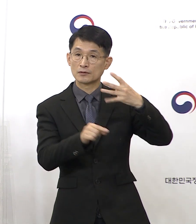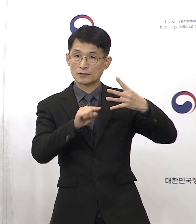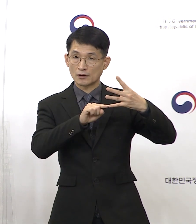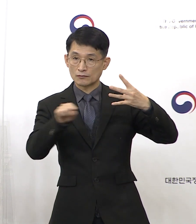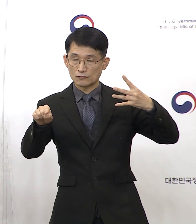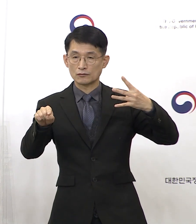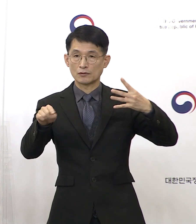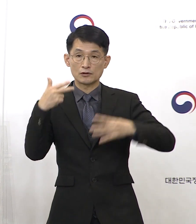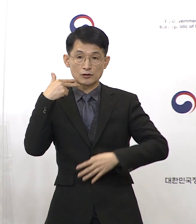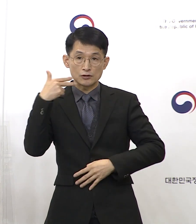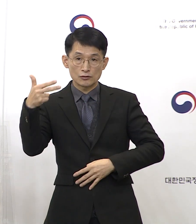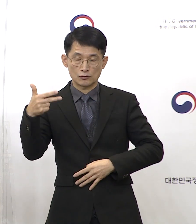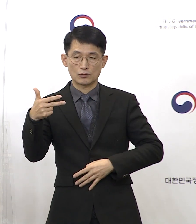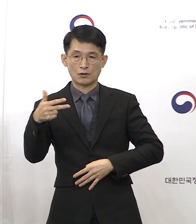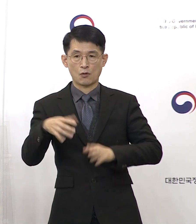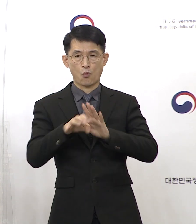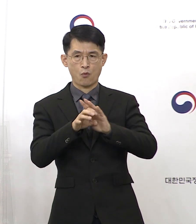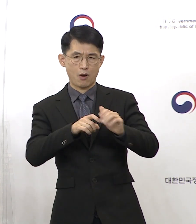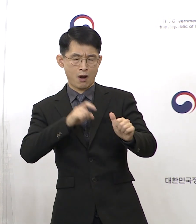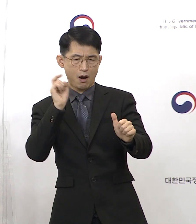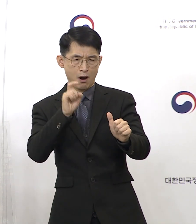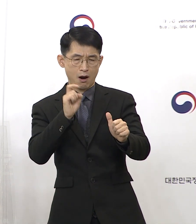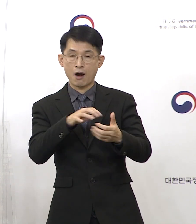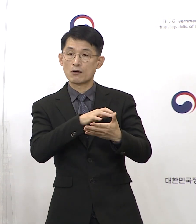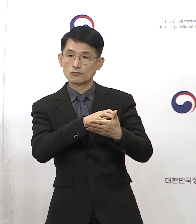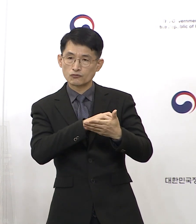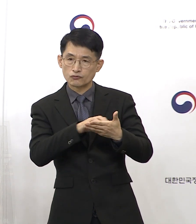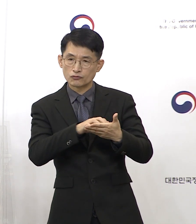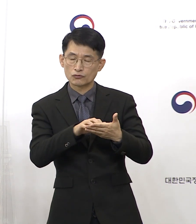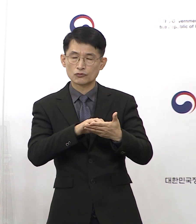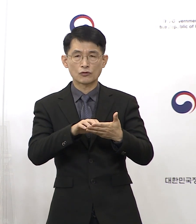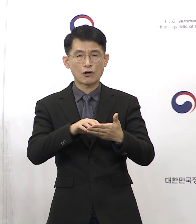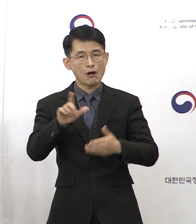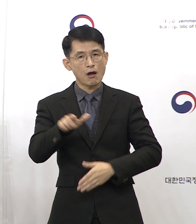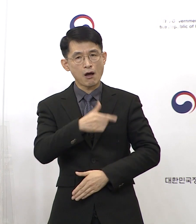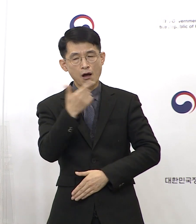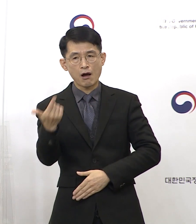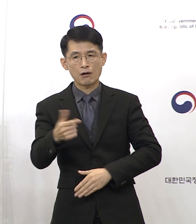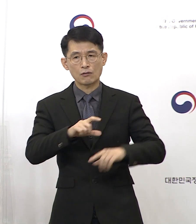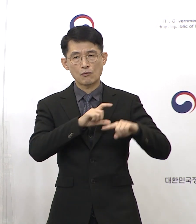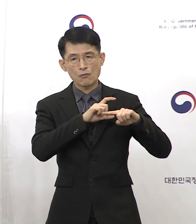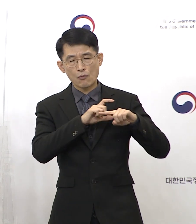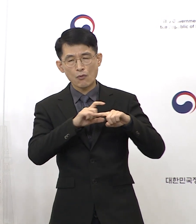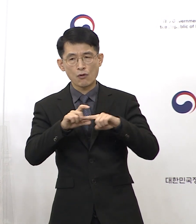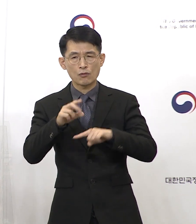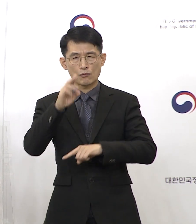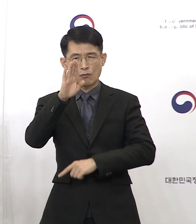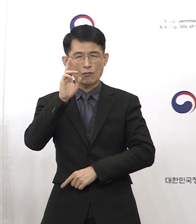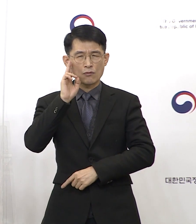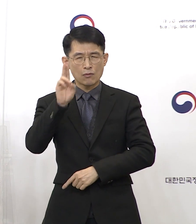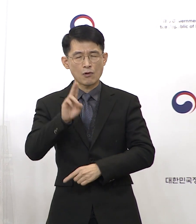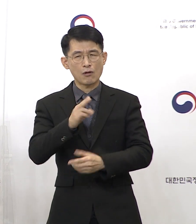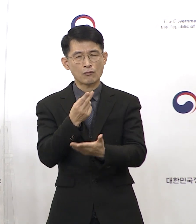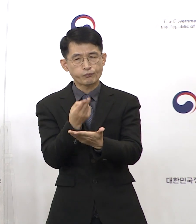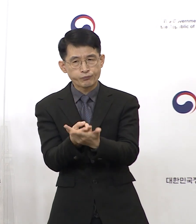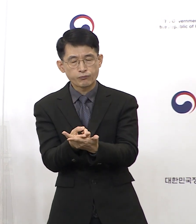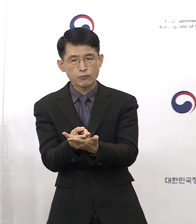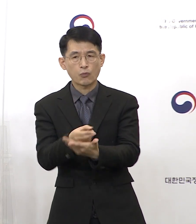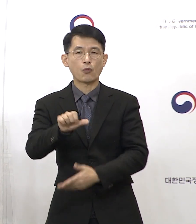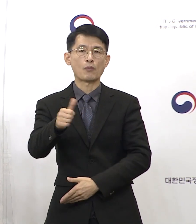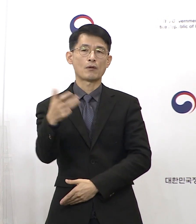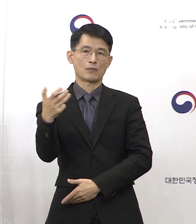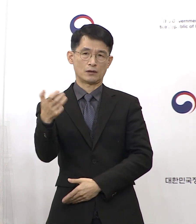주간 코로나19 발생 동향은 일평균 재원중 위중증 환자는 580명,